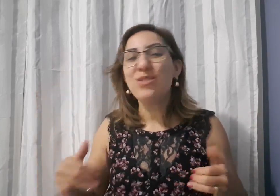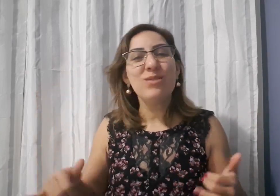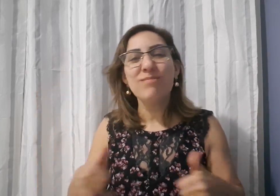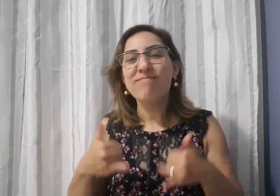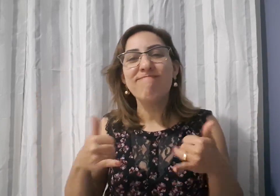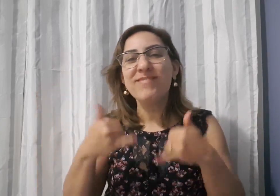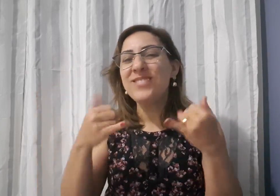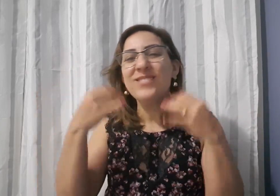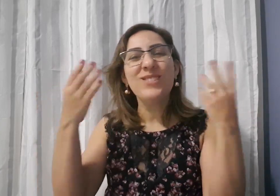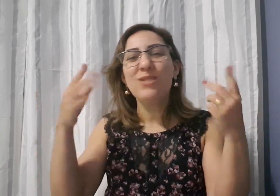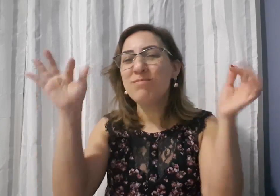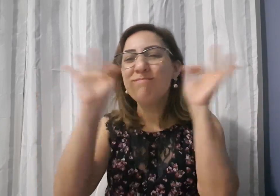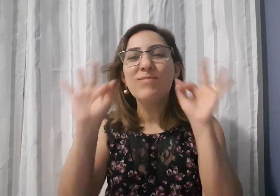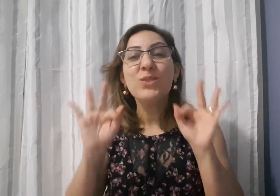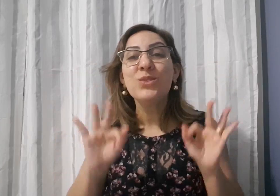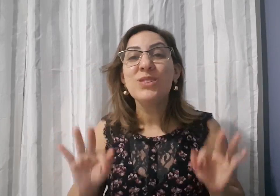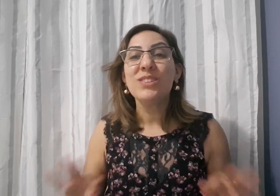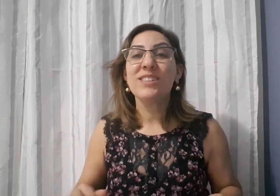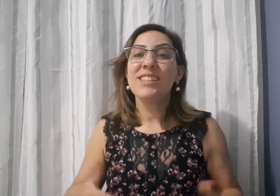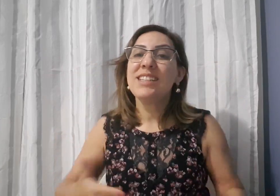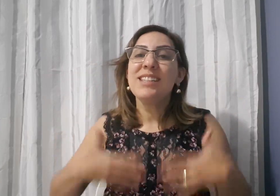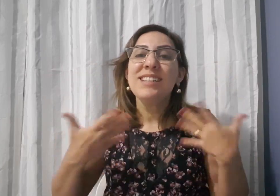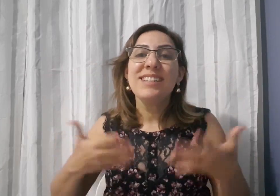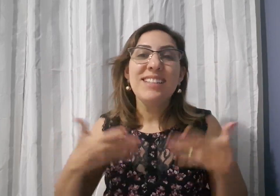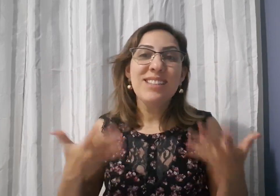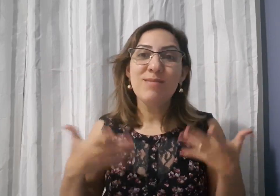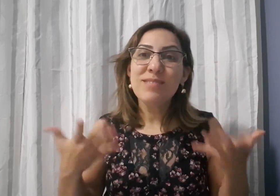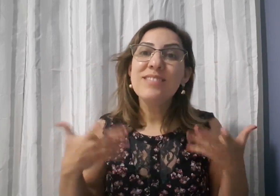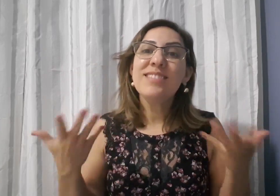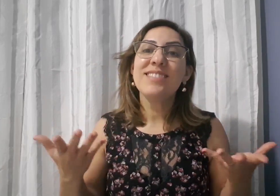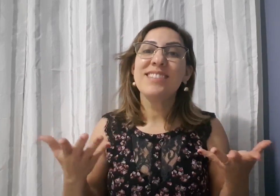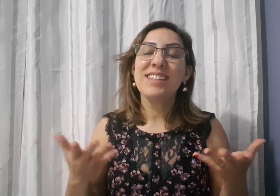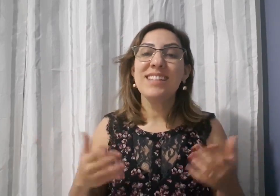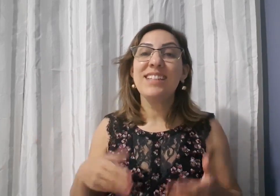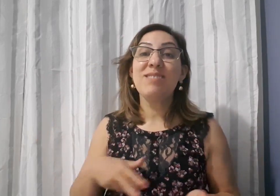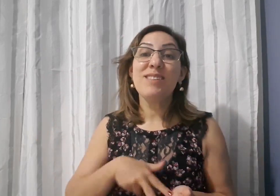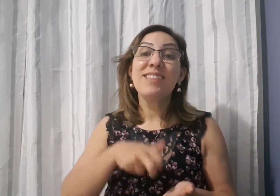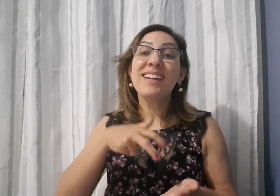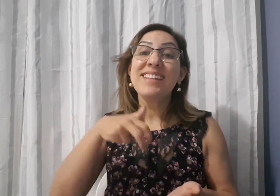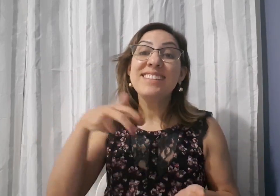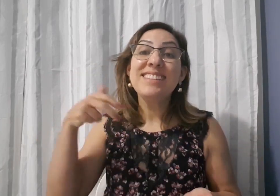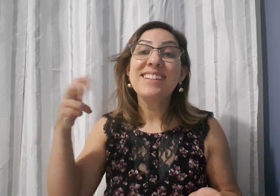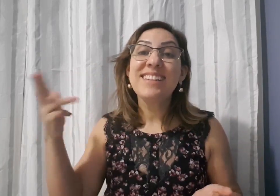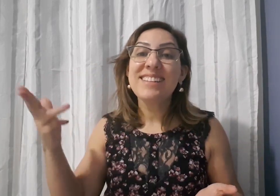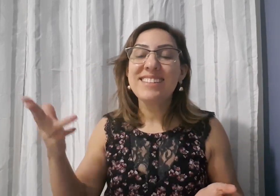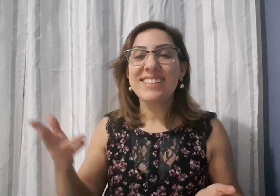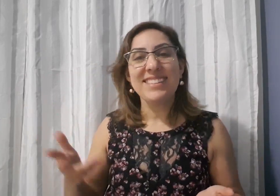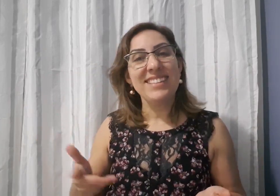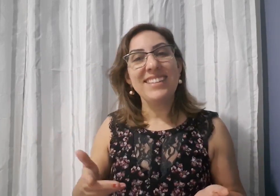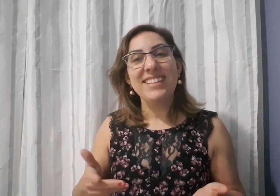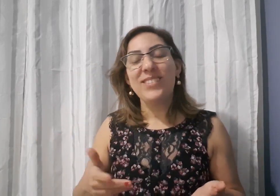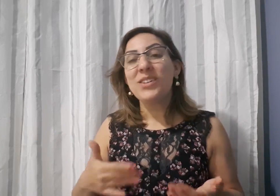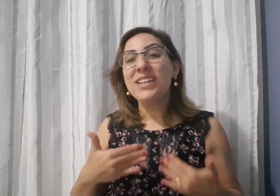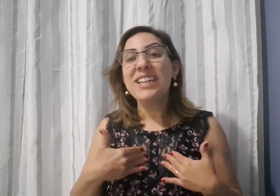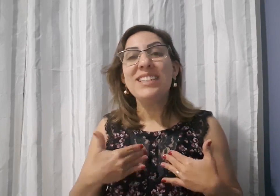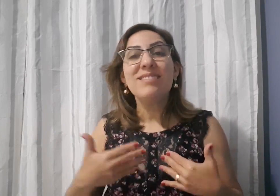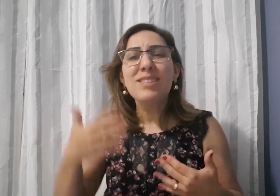Nossa, você não pode nem imaginar a minha felicidade Estou pulando de alegria Os meus sonhos